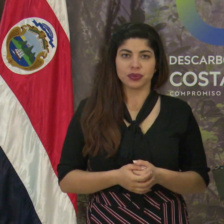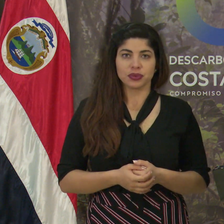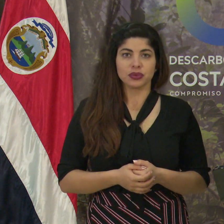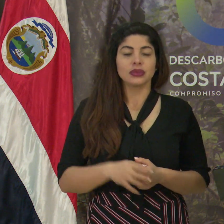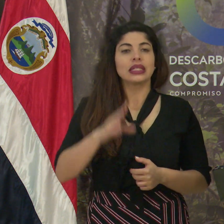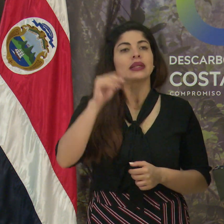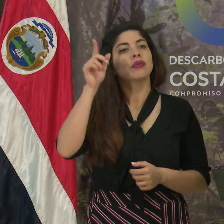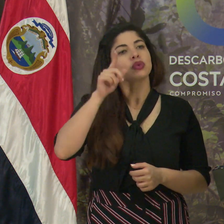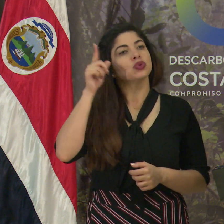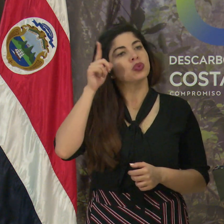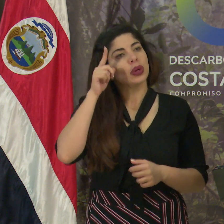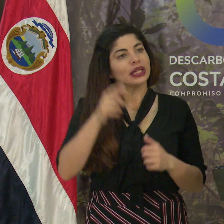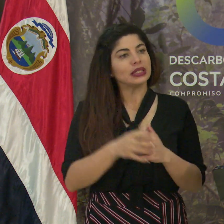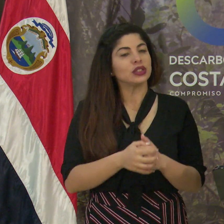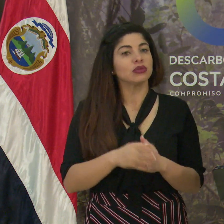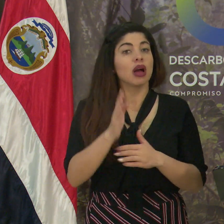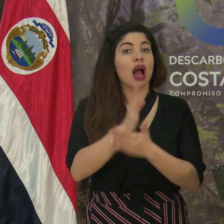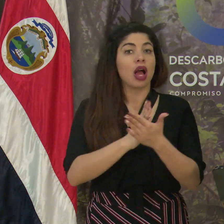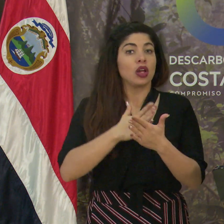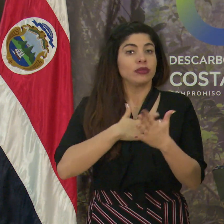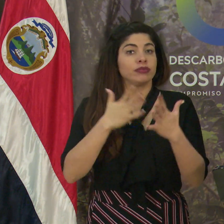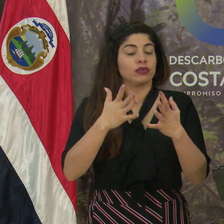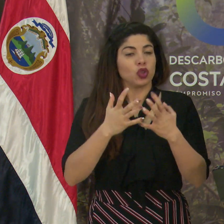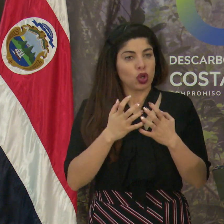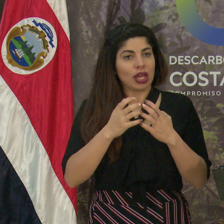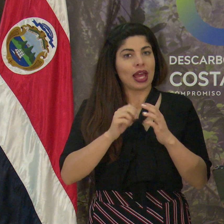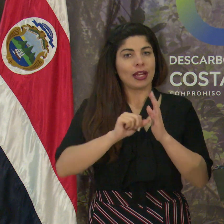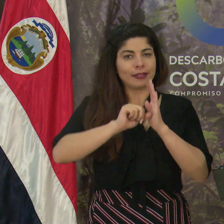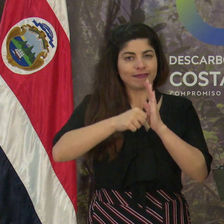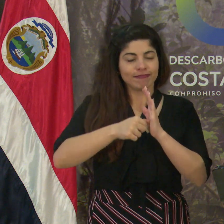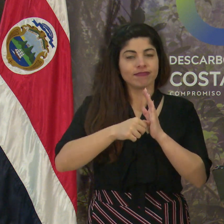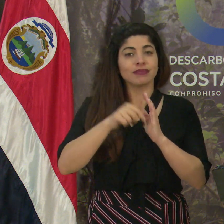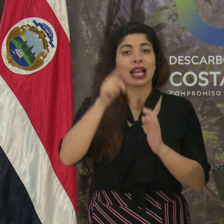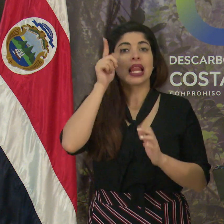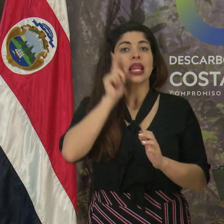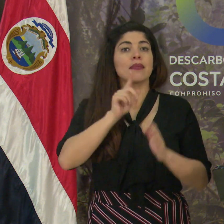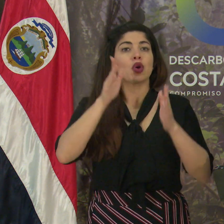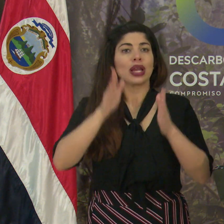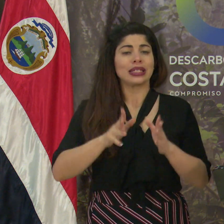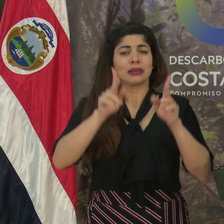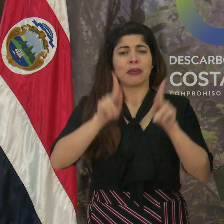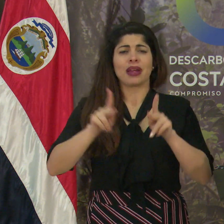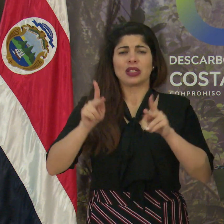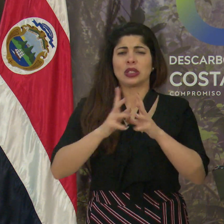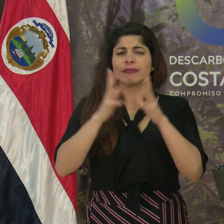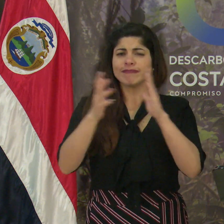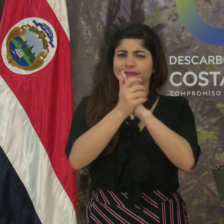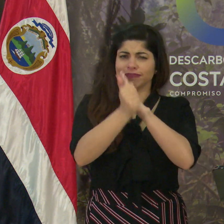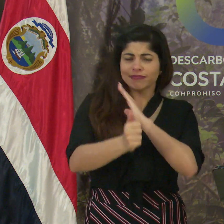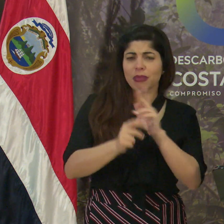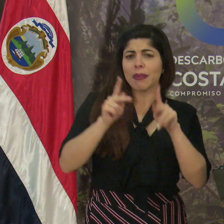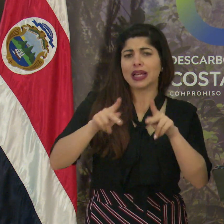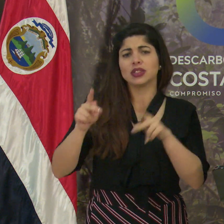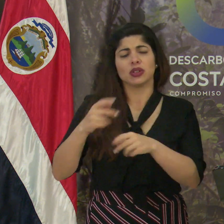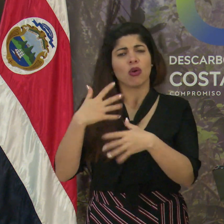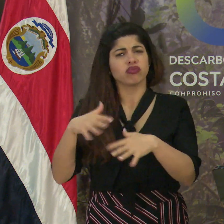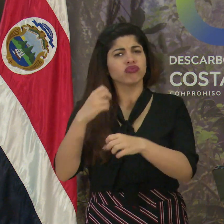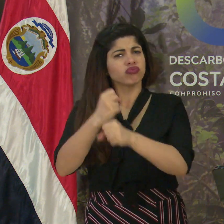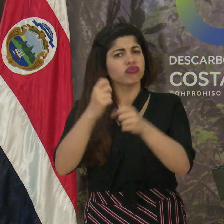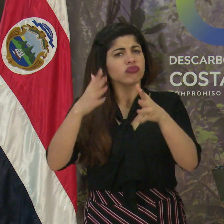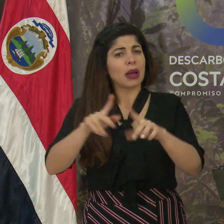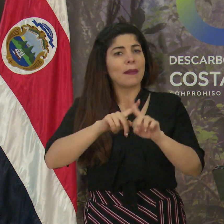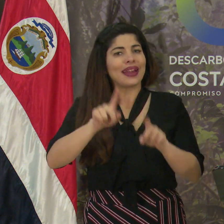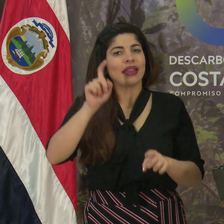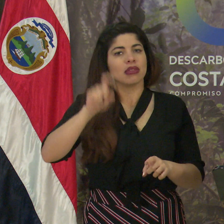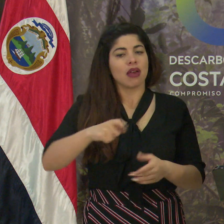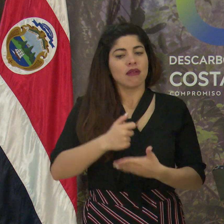Y por supuesto, y es algo que yo quiero hacer un pilar, yo creo que los limonenses son gente talentosa, son gente trabajadora, pero